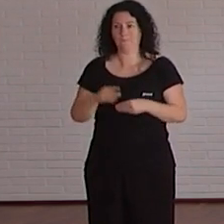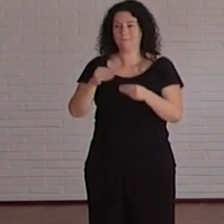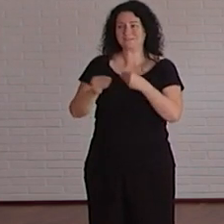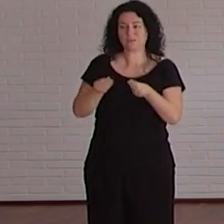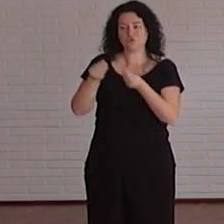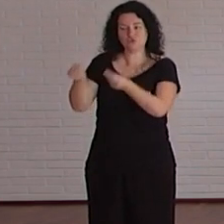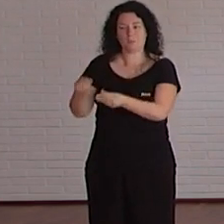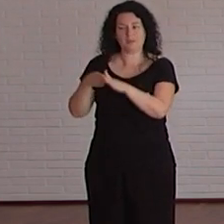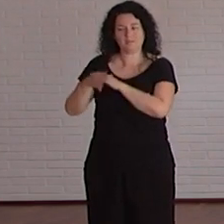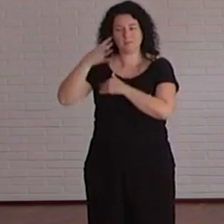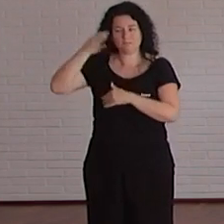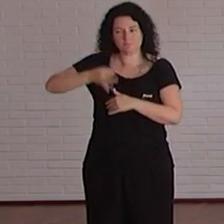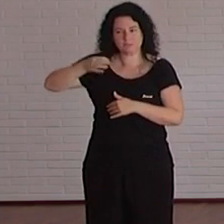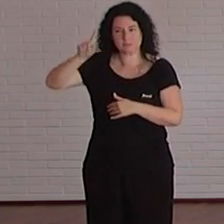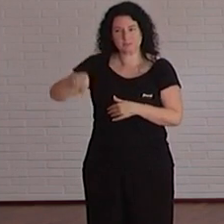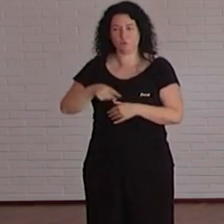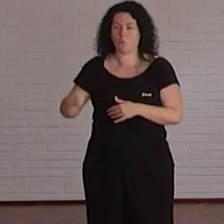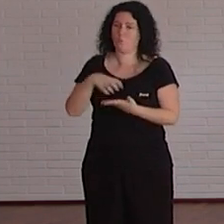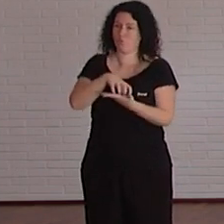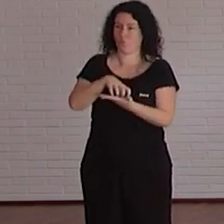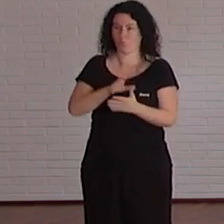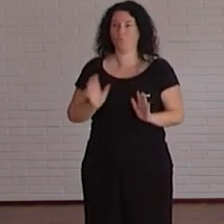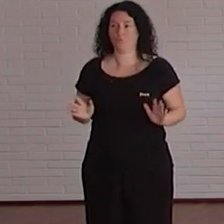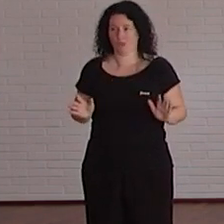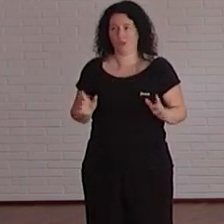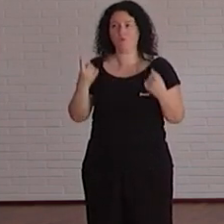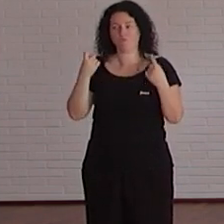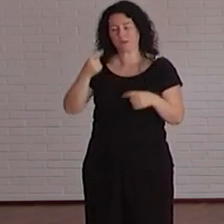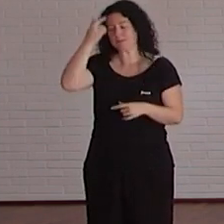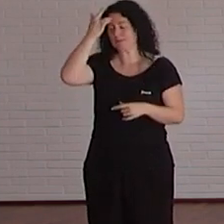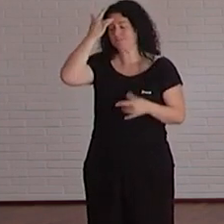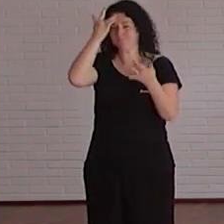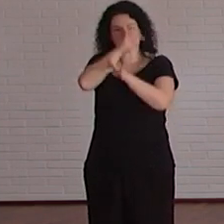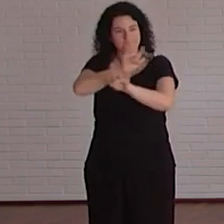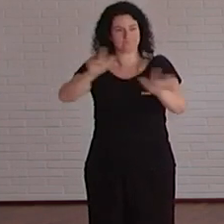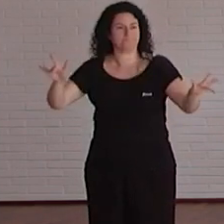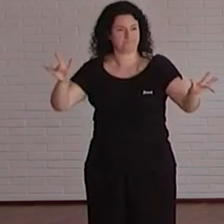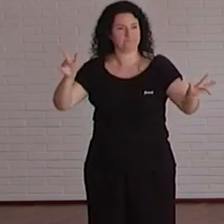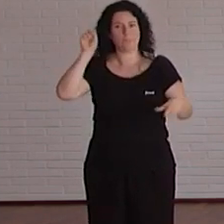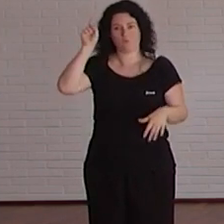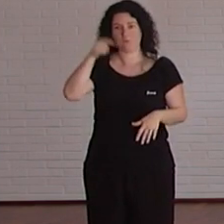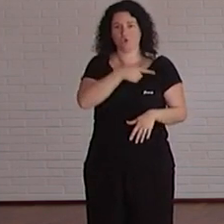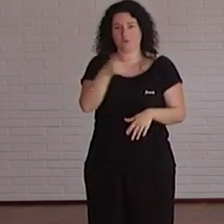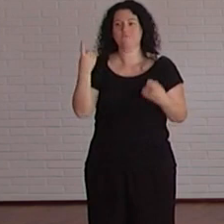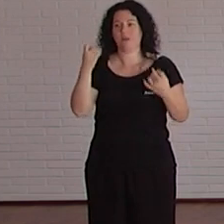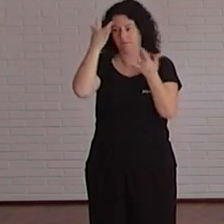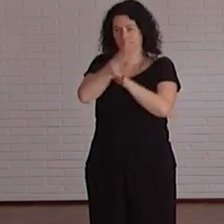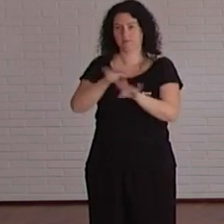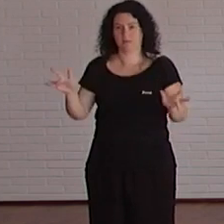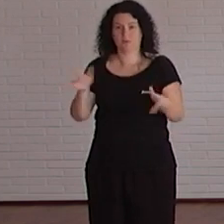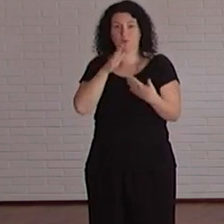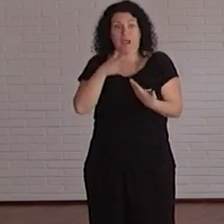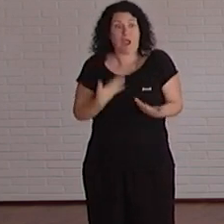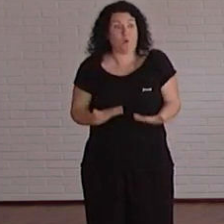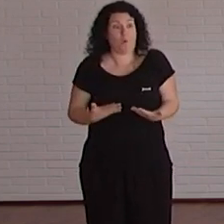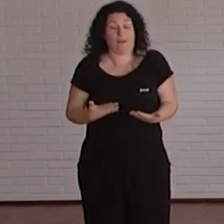estudiante en este sentido yo creo que hace falta mucha concienciación por parte del profesorado es decir posiblemente ahora no tengas ningún